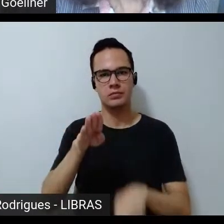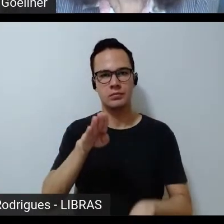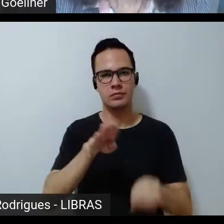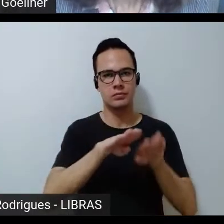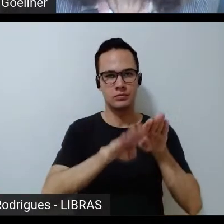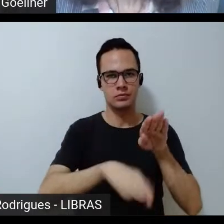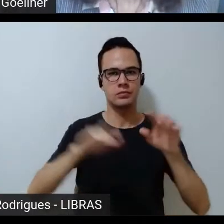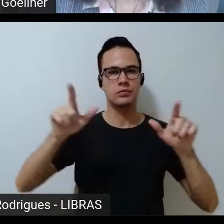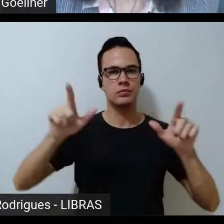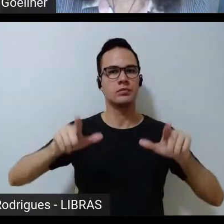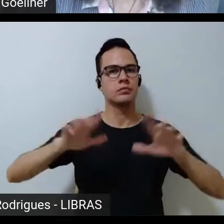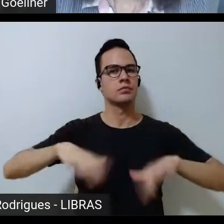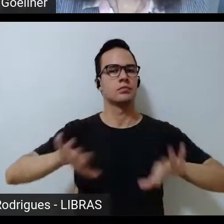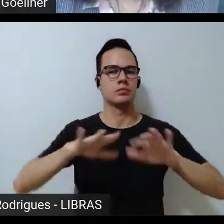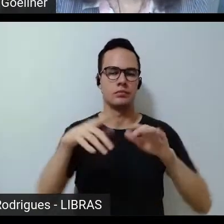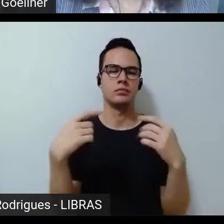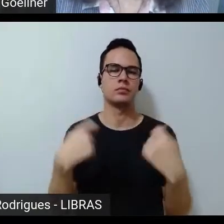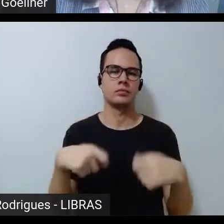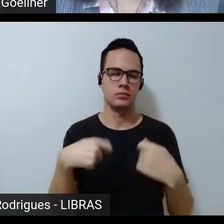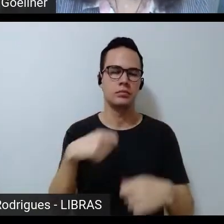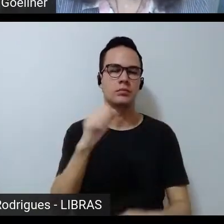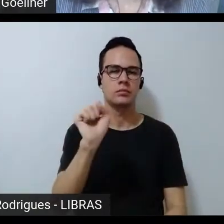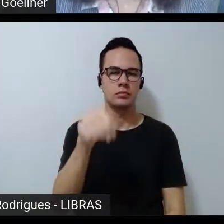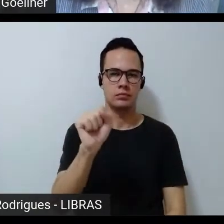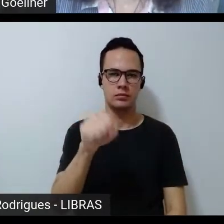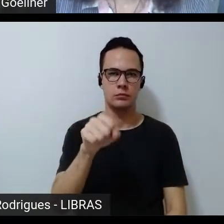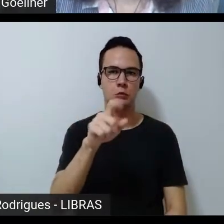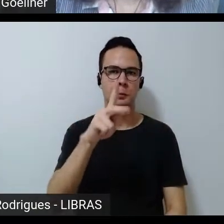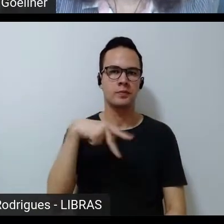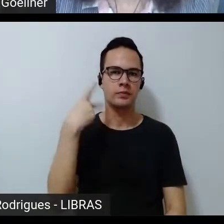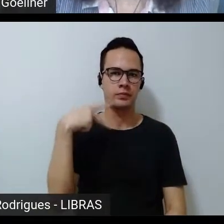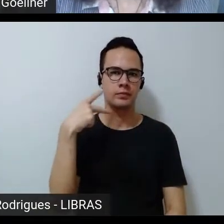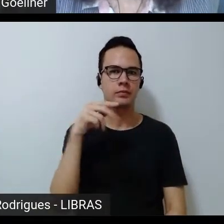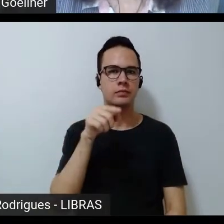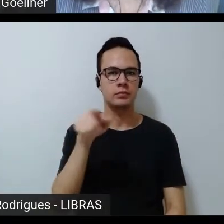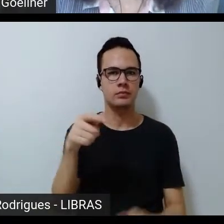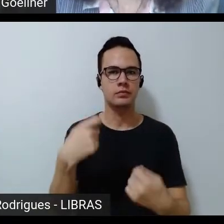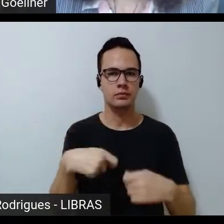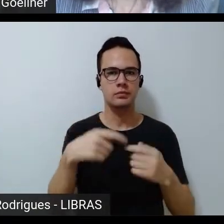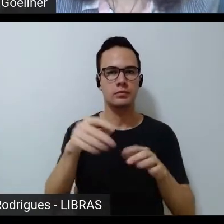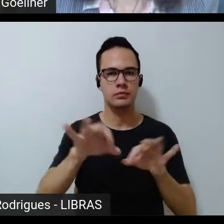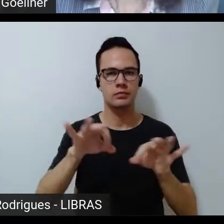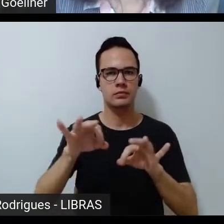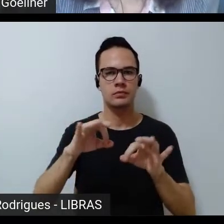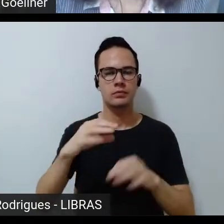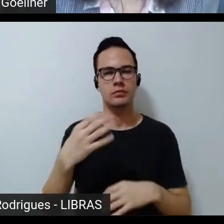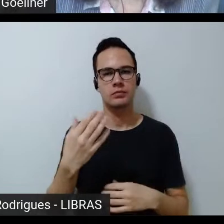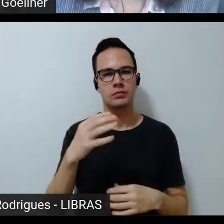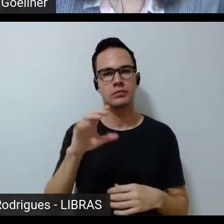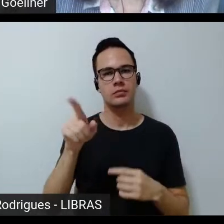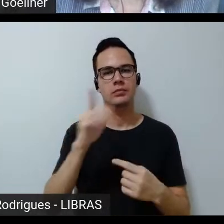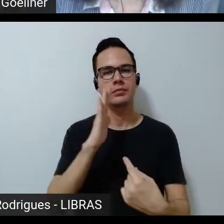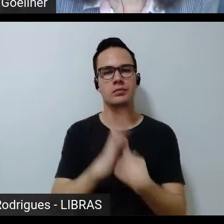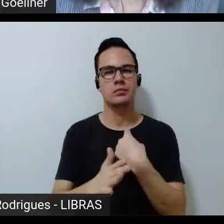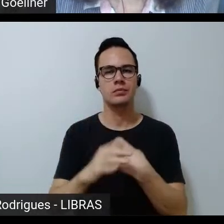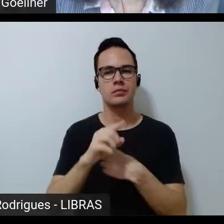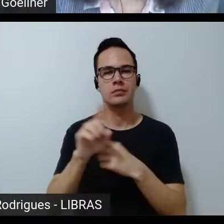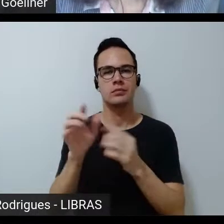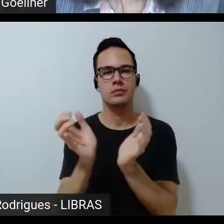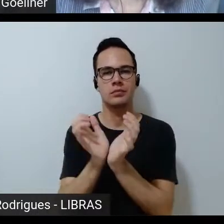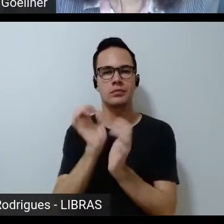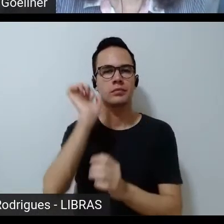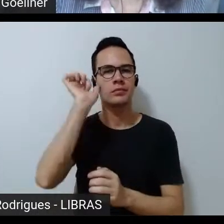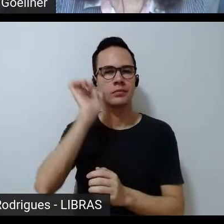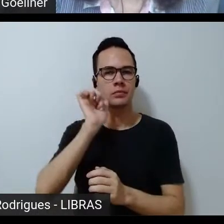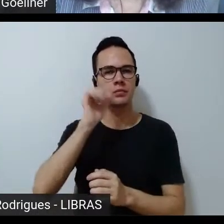estruturais é necessário sim políticas de indução com relação a pergunta sobre associações de mulheres